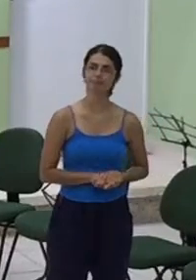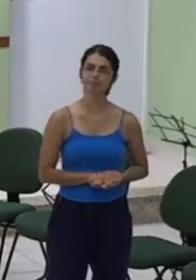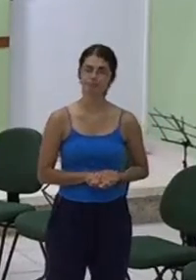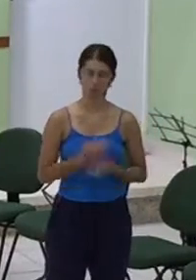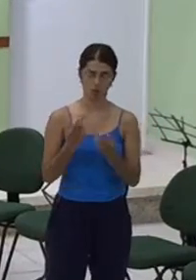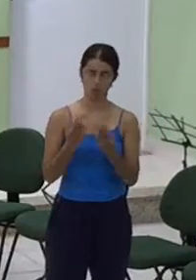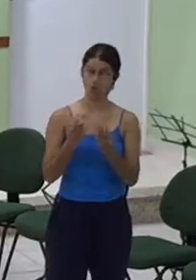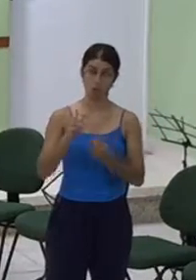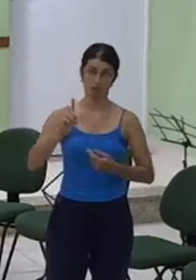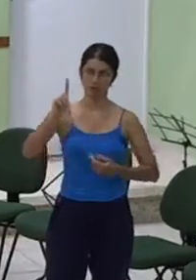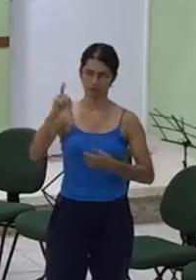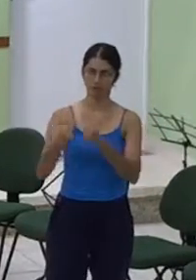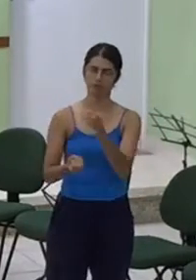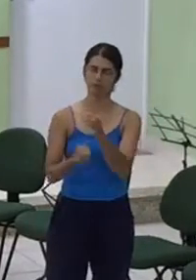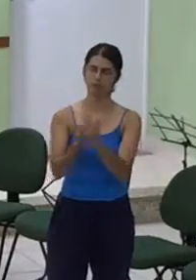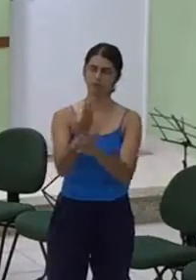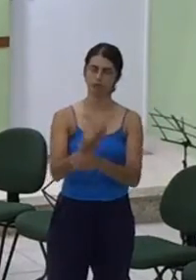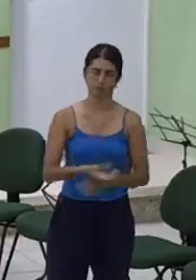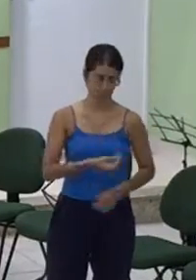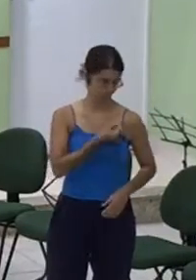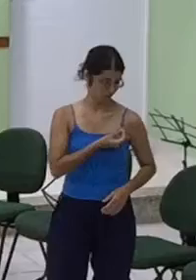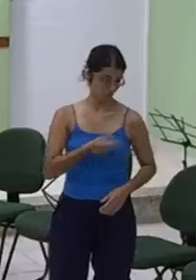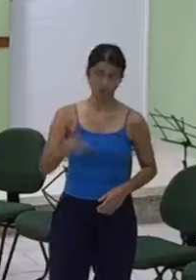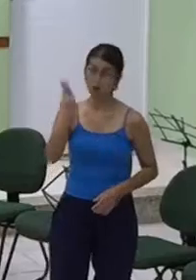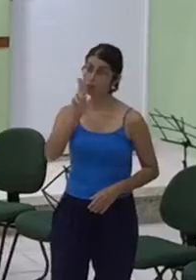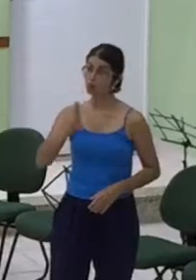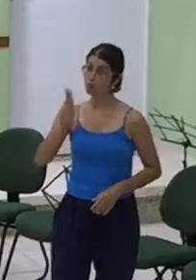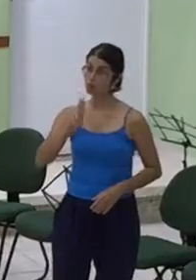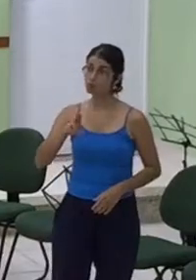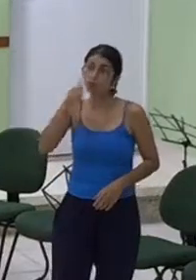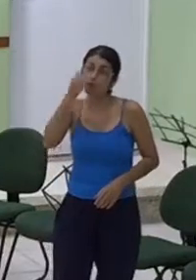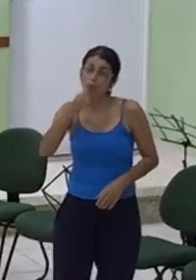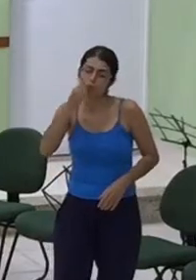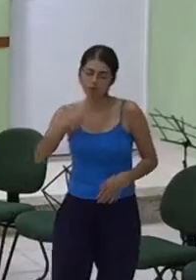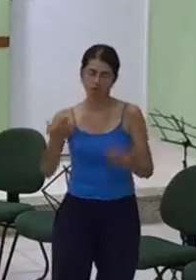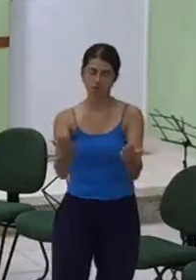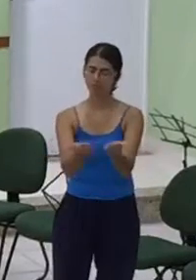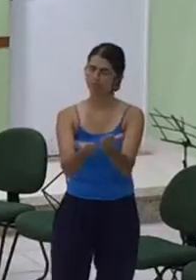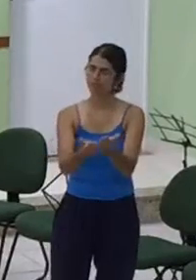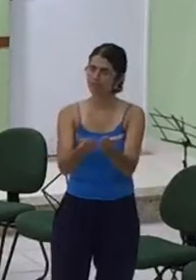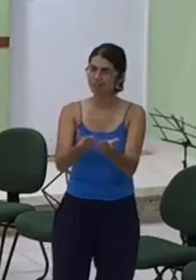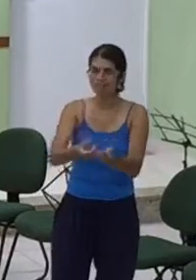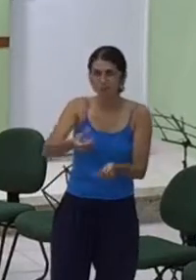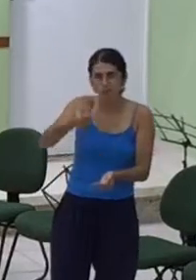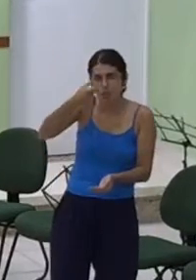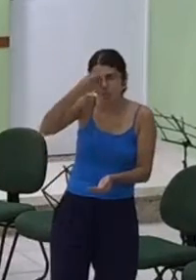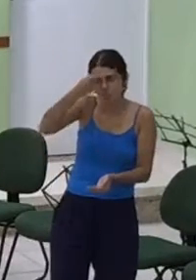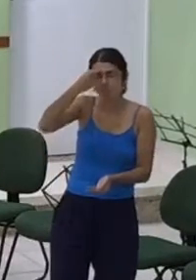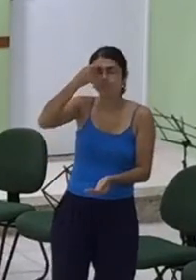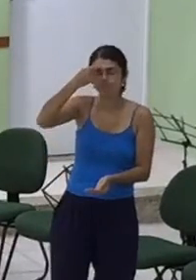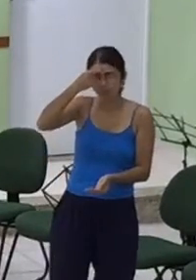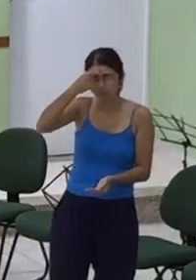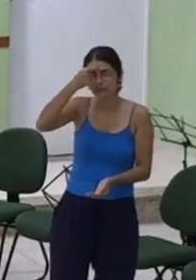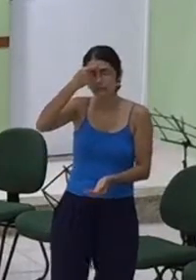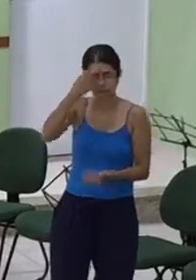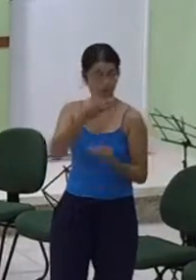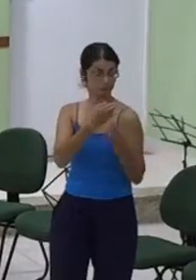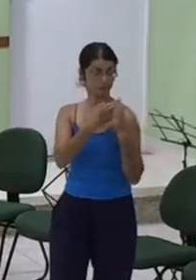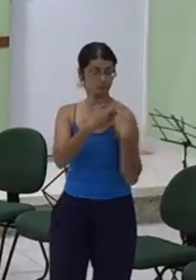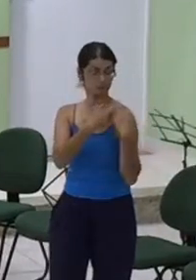Usa-nos, Senhor, como mulheres e missões conscientes na integração e salvação